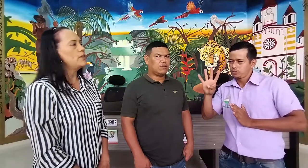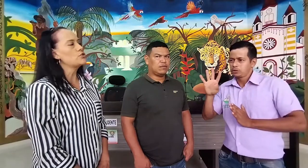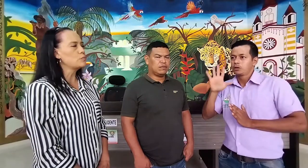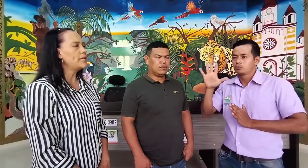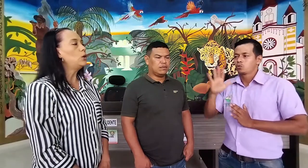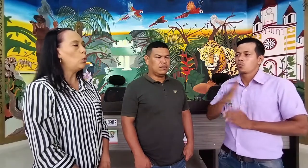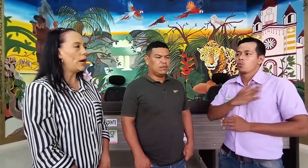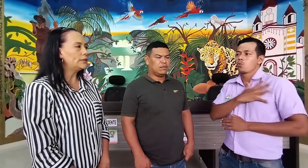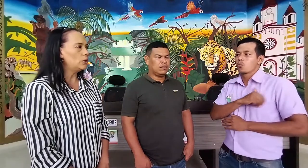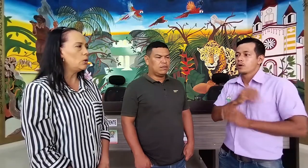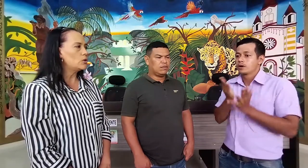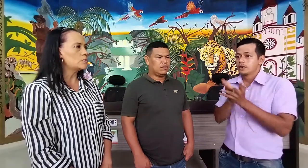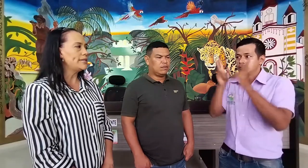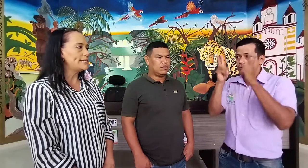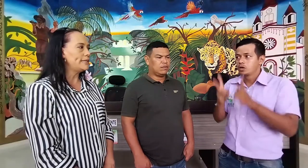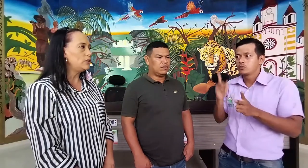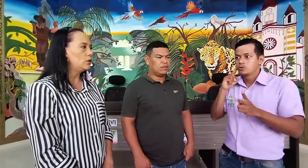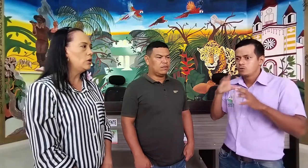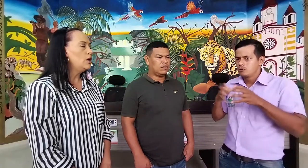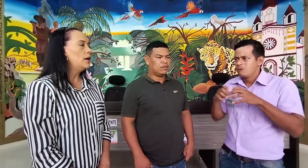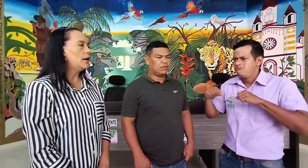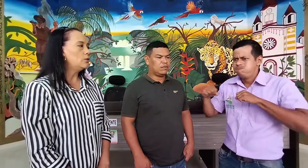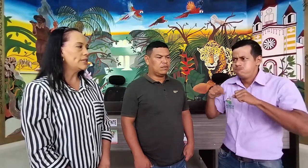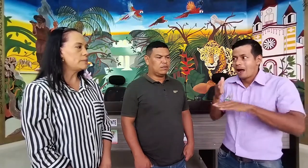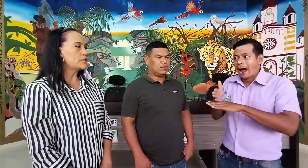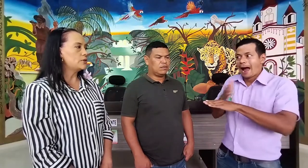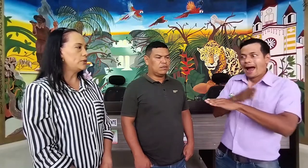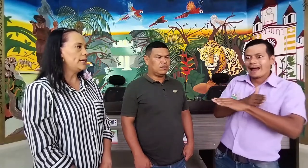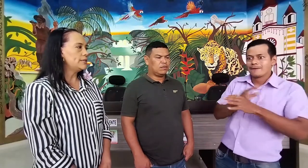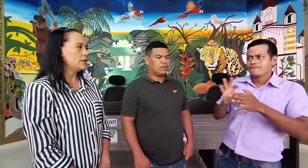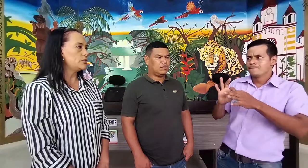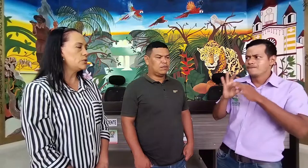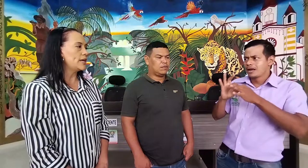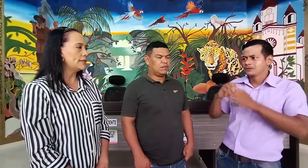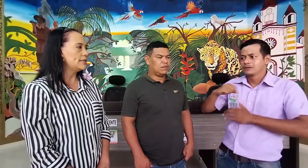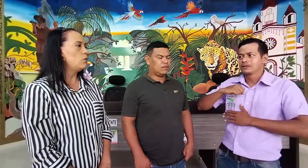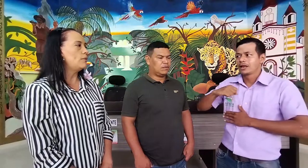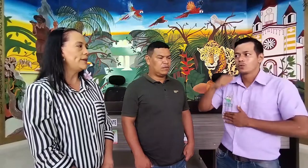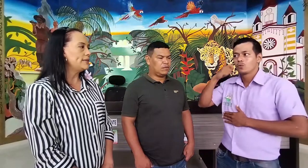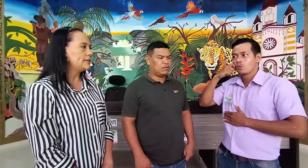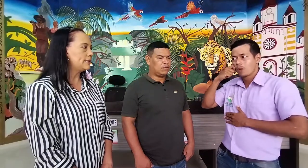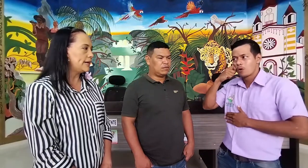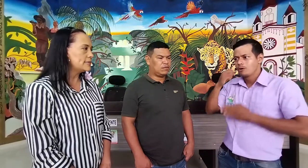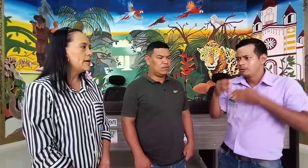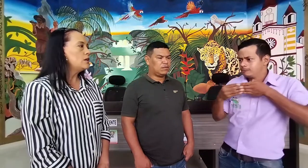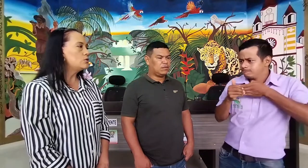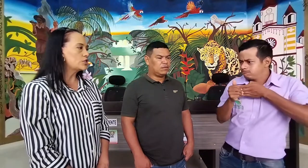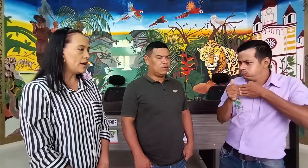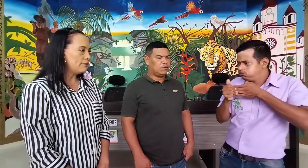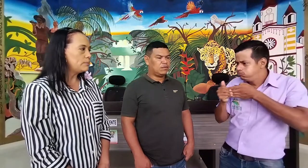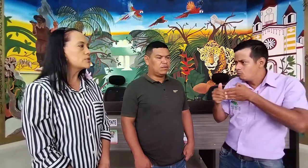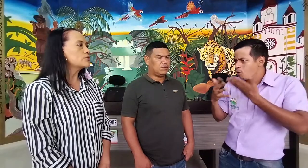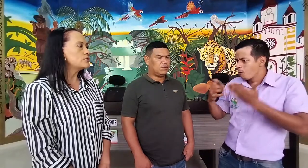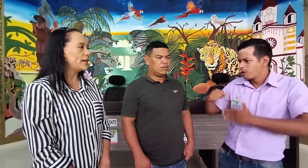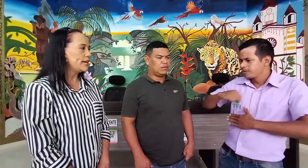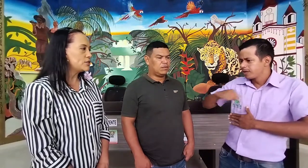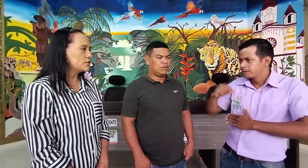2004 o 2005, algunas personas, estudiantes de Juan 23, luchaban por sus derechos